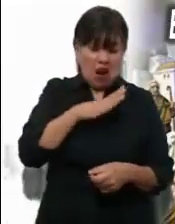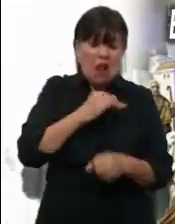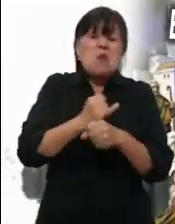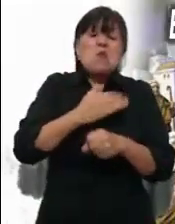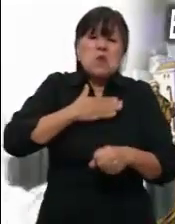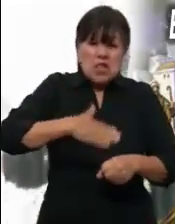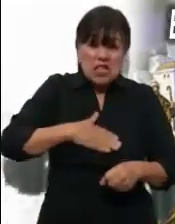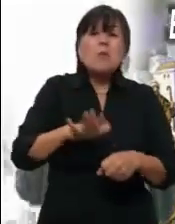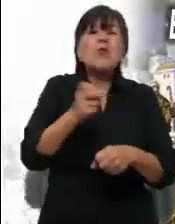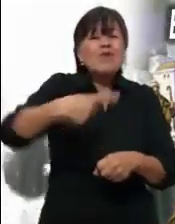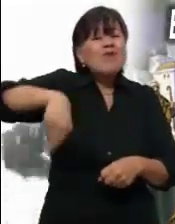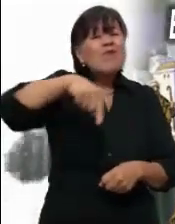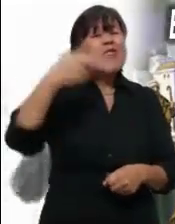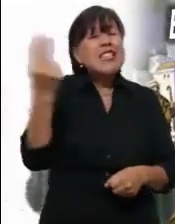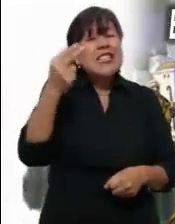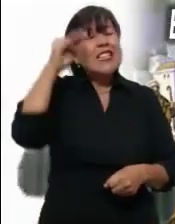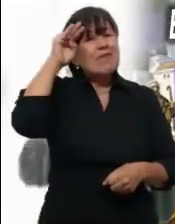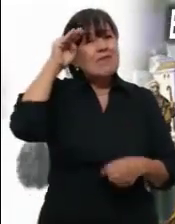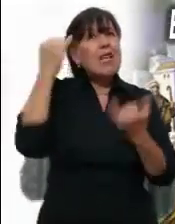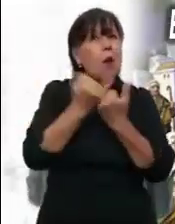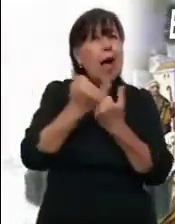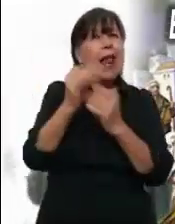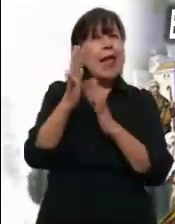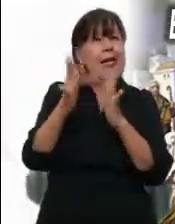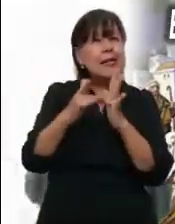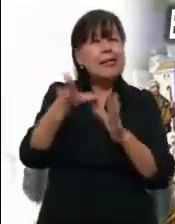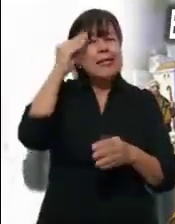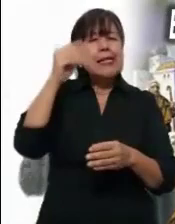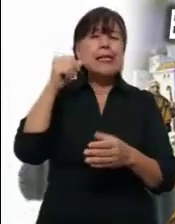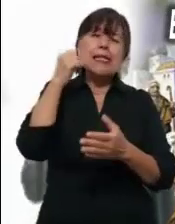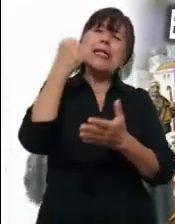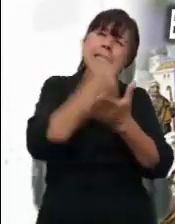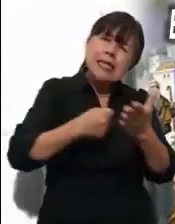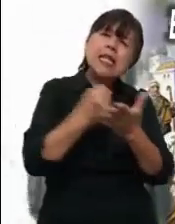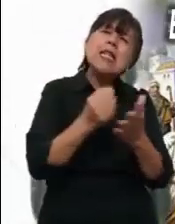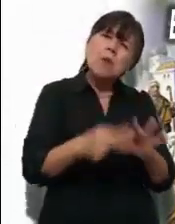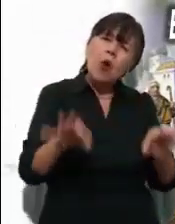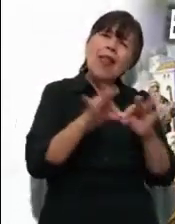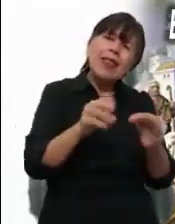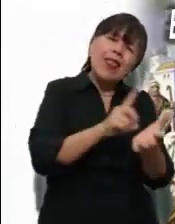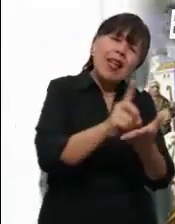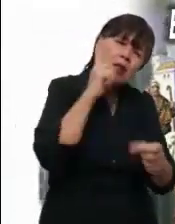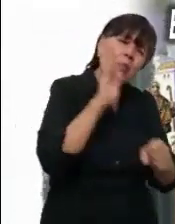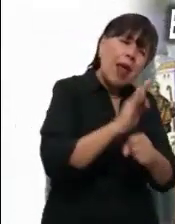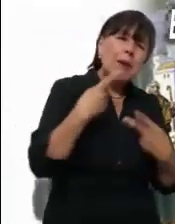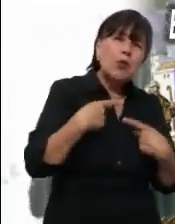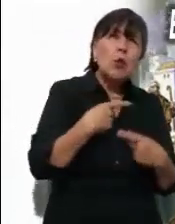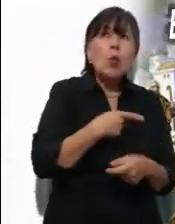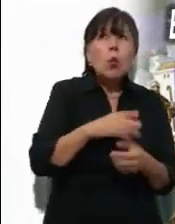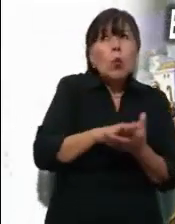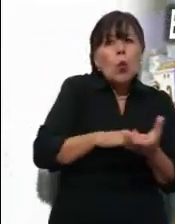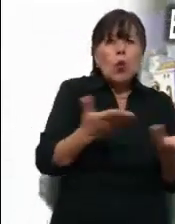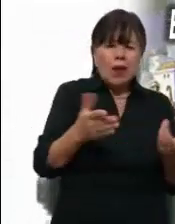necesitamos, igual que Jesús, seguir insistiendo en el derecho de los pequeños, a ser tratados con